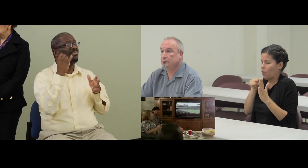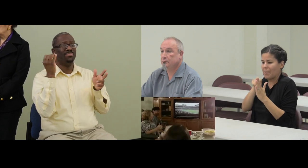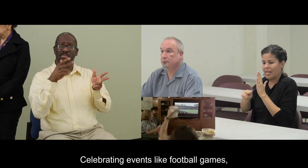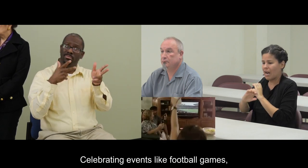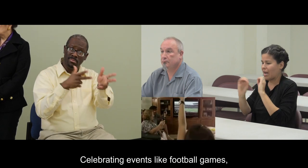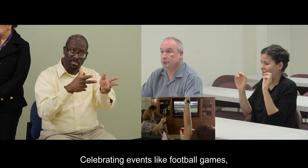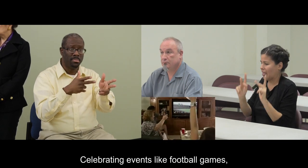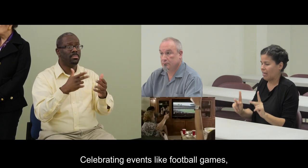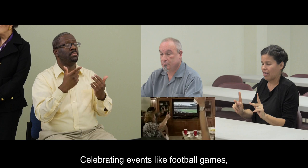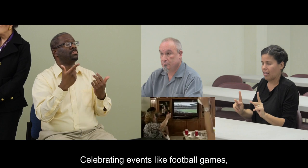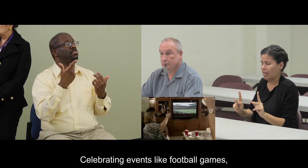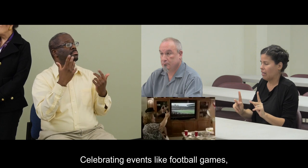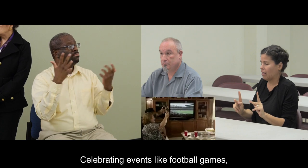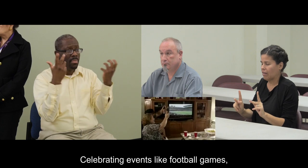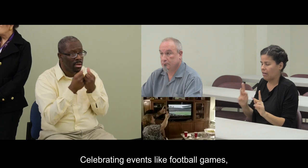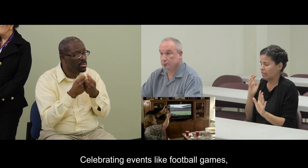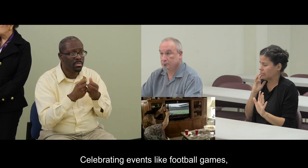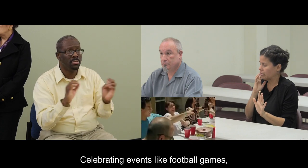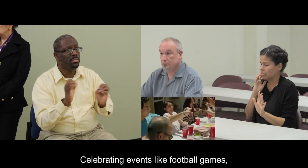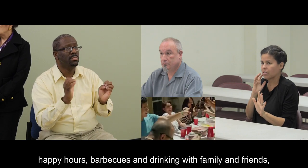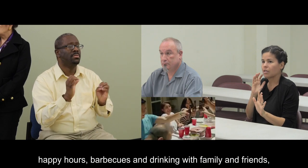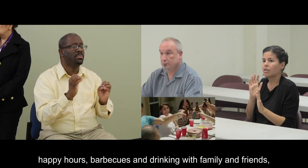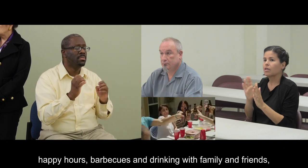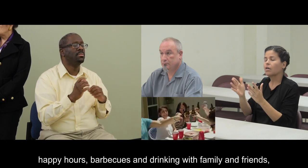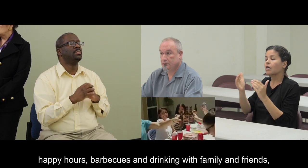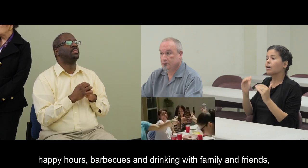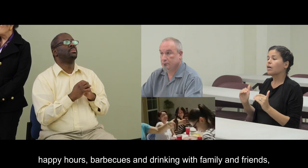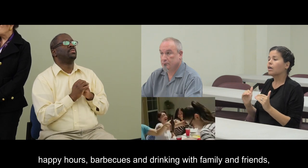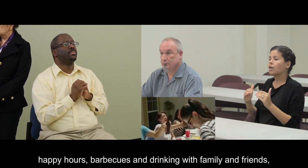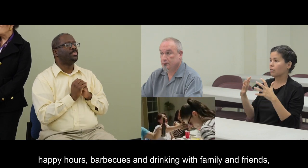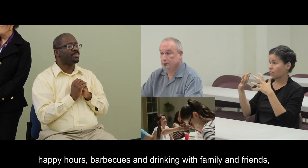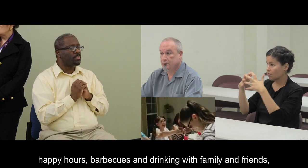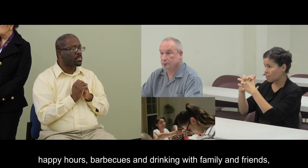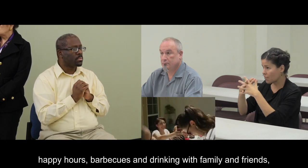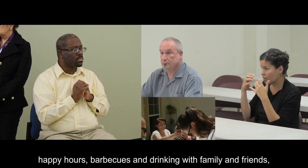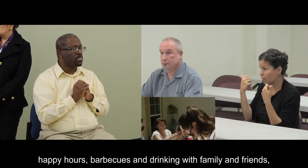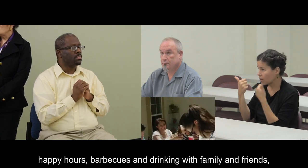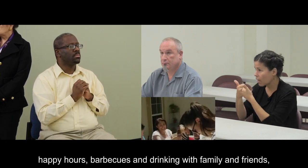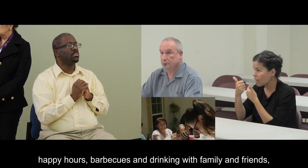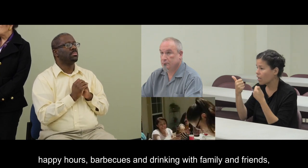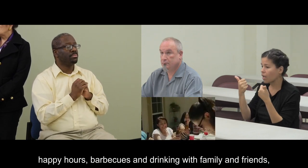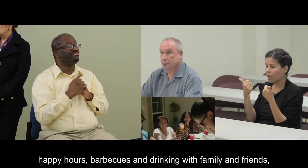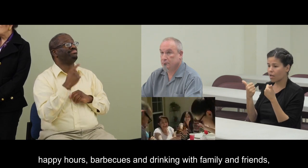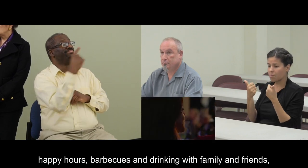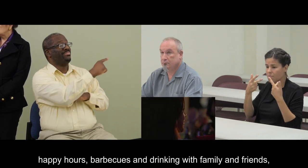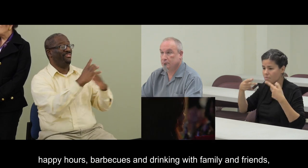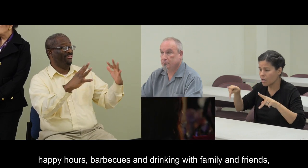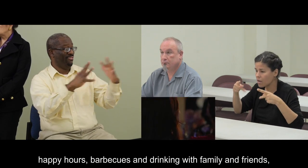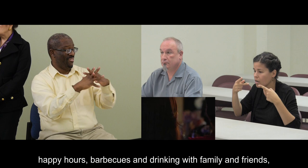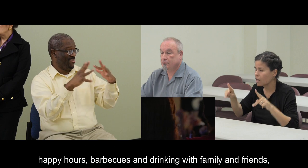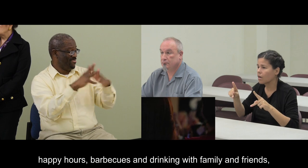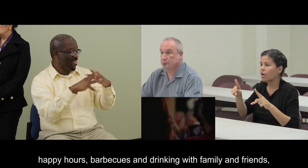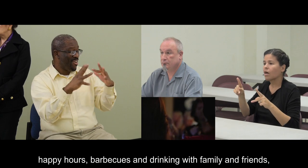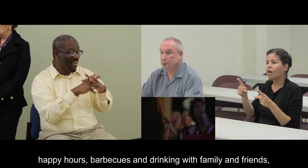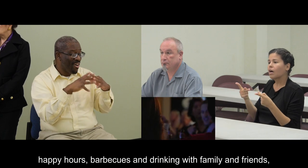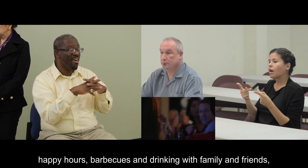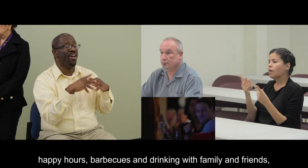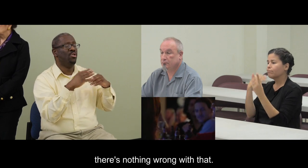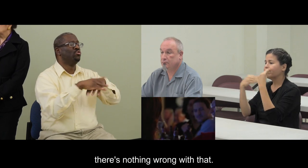Festejar eventos como partidos de fútbol, horas sociales, carnes asadas y beber con amistades y familiares, no tienen